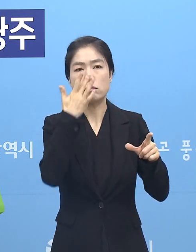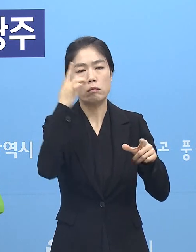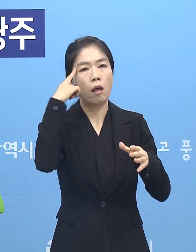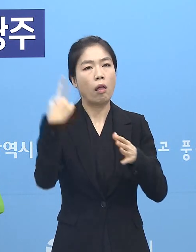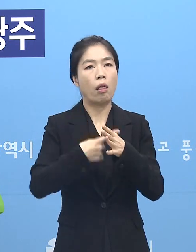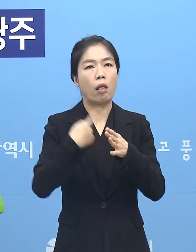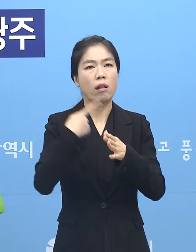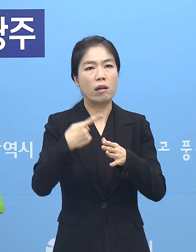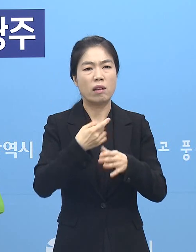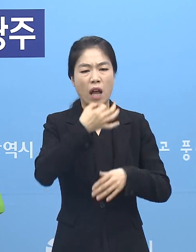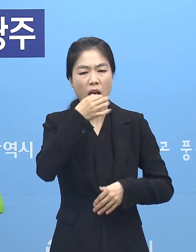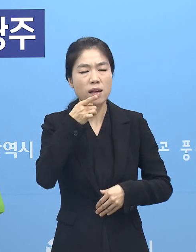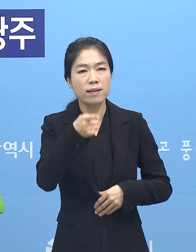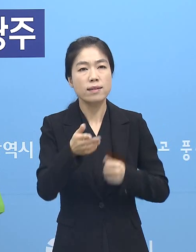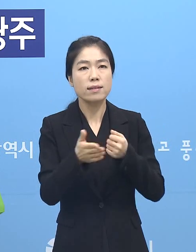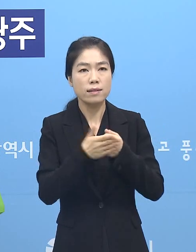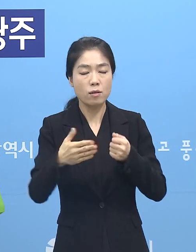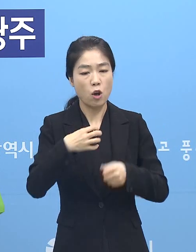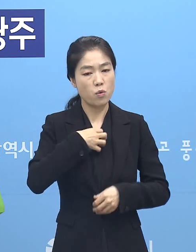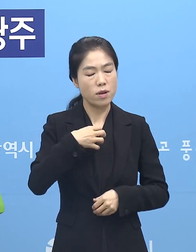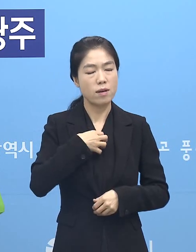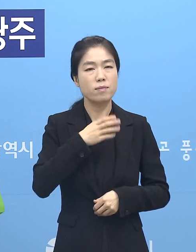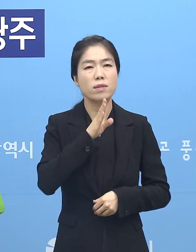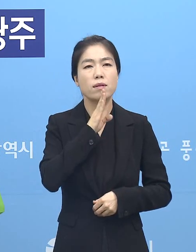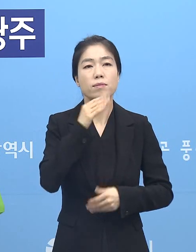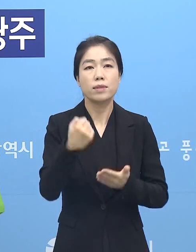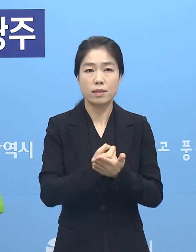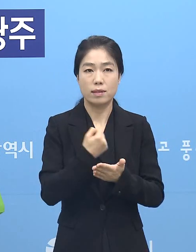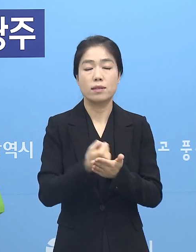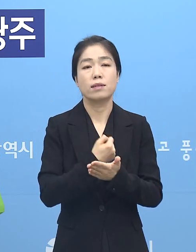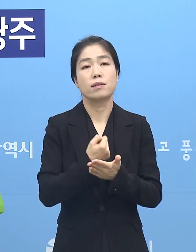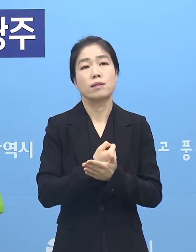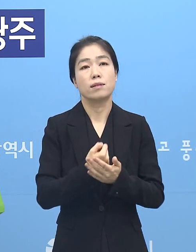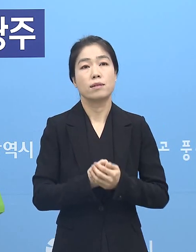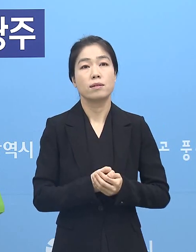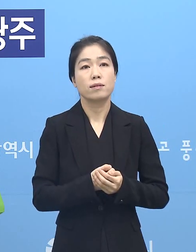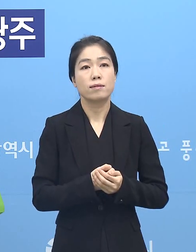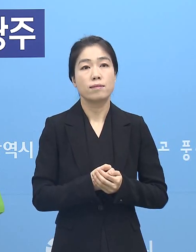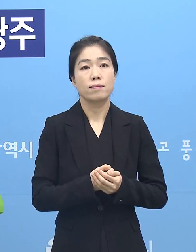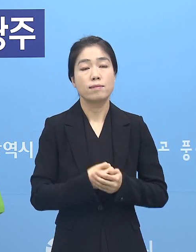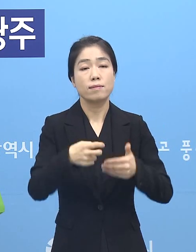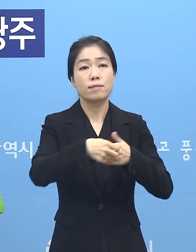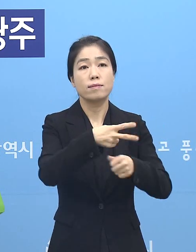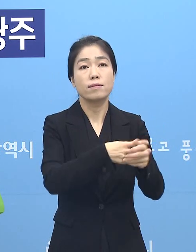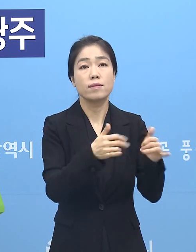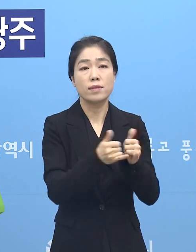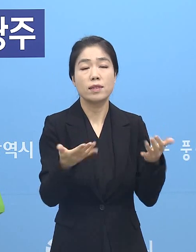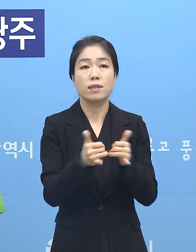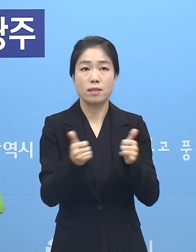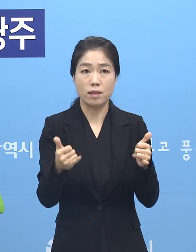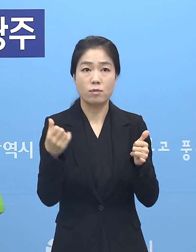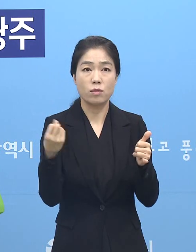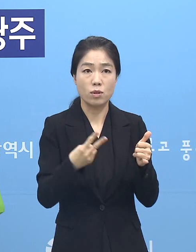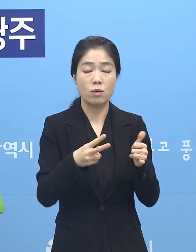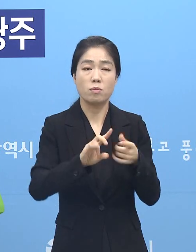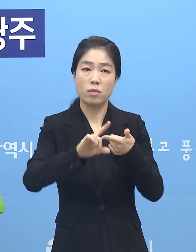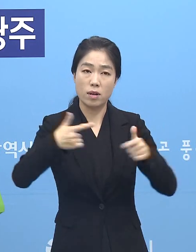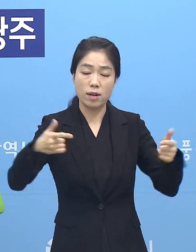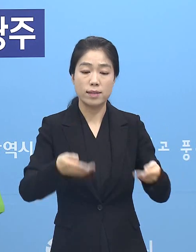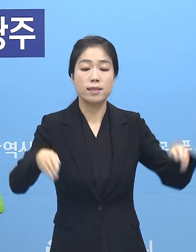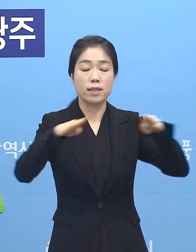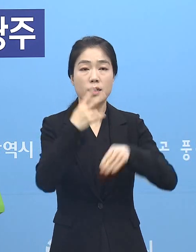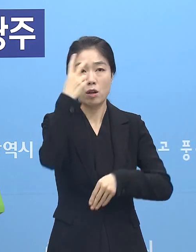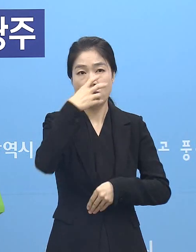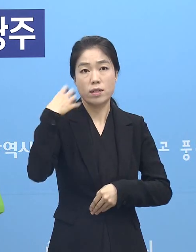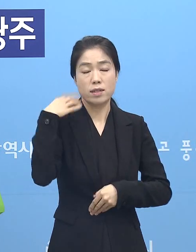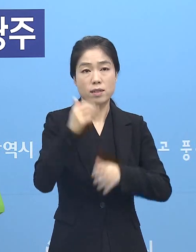이기주의로 이어받고 있어 참으로 안타깝습니다. 의료진과 종사자들 그리고 각종 시설